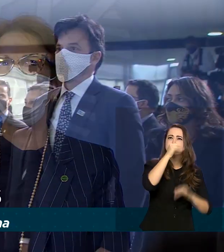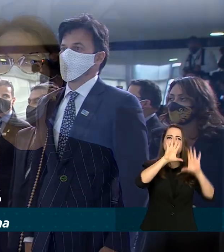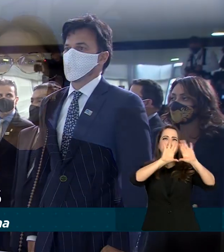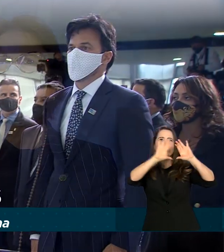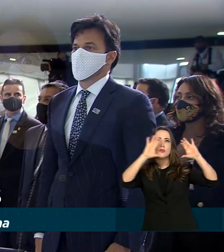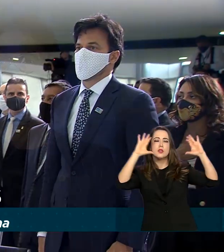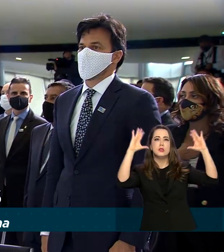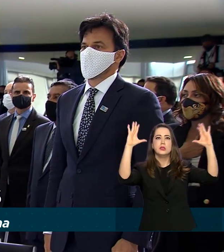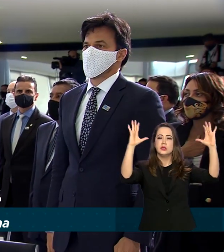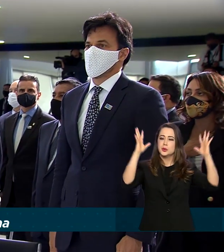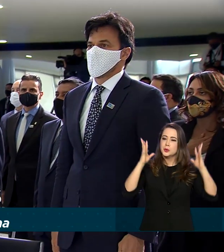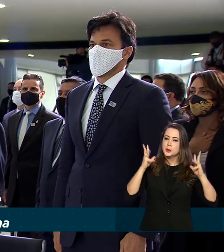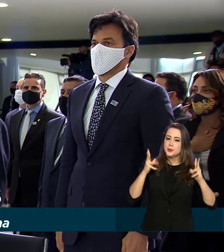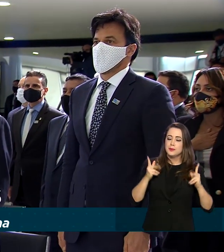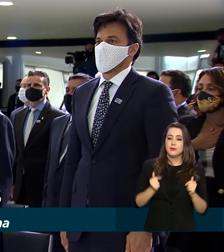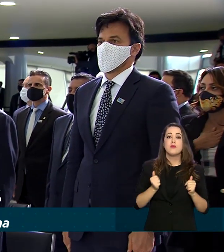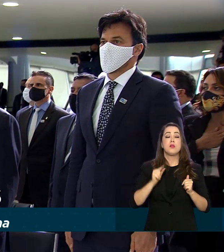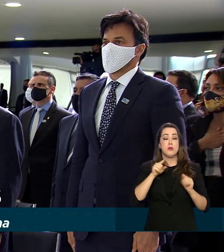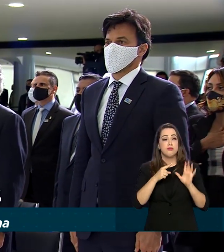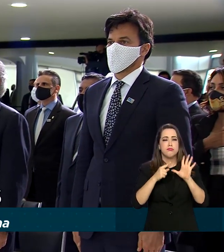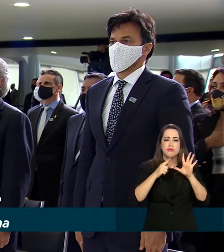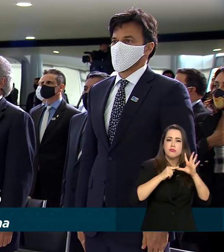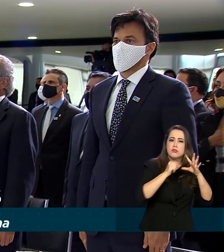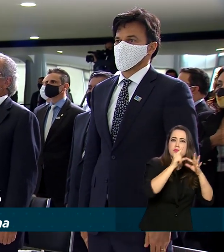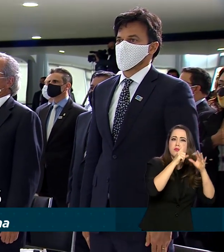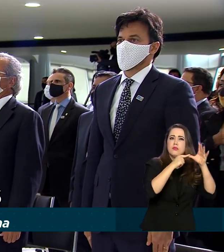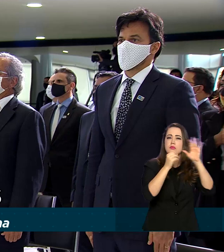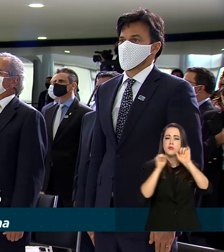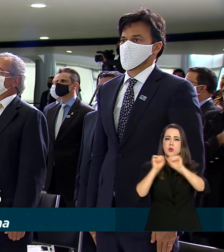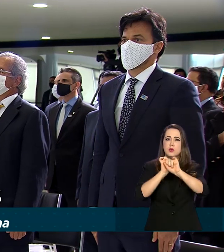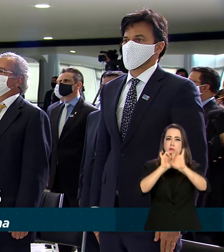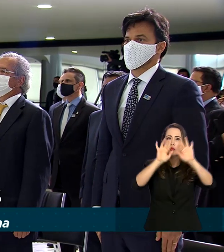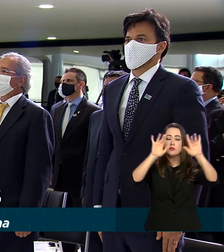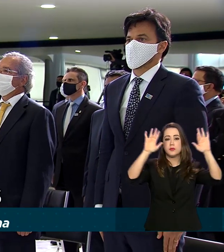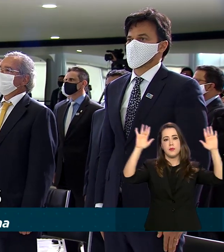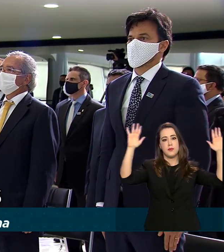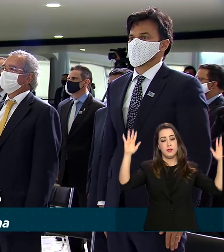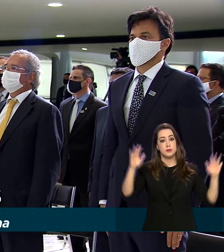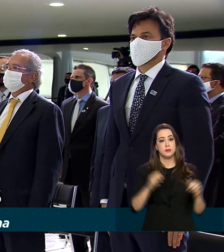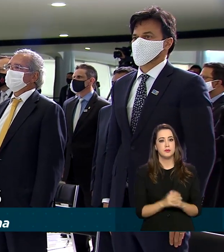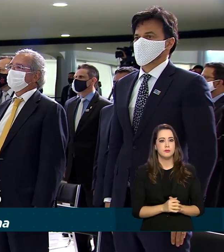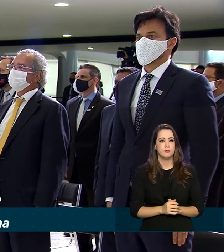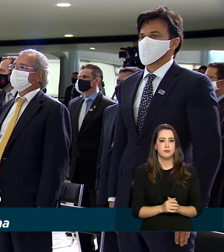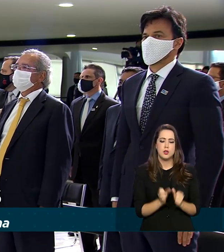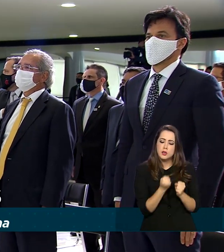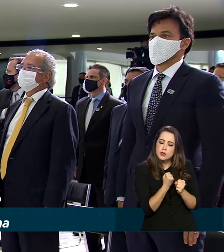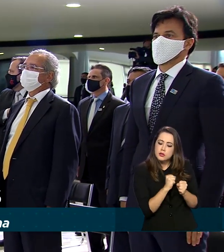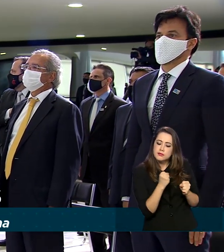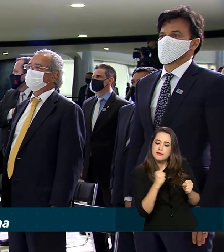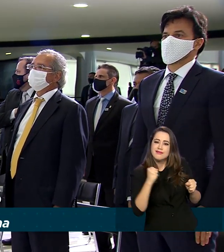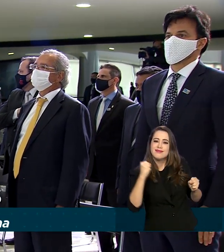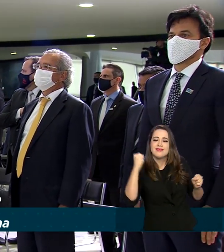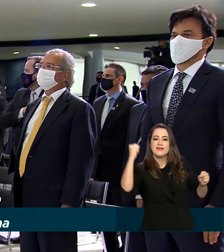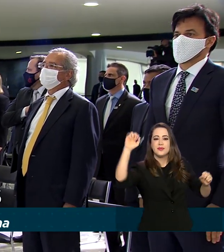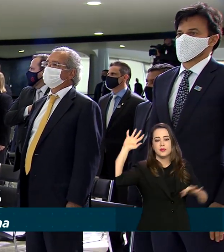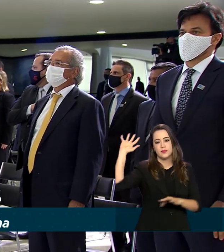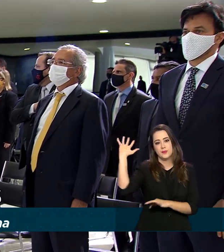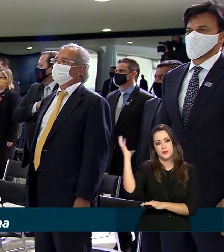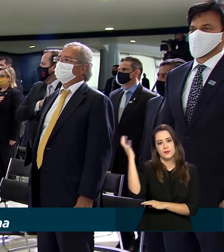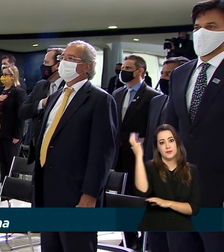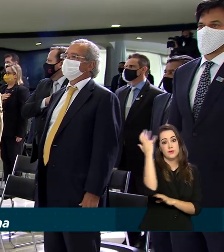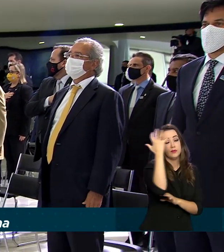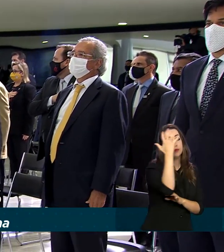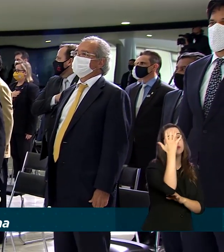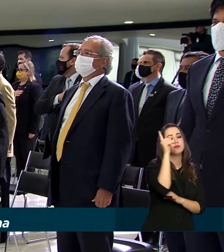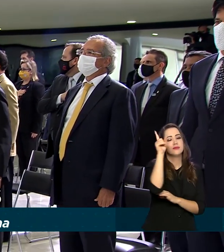risome límido, a imagem do cruzeiro respondece. Gigante pela